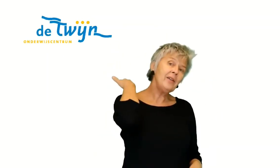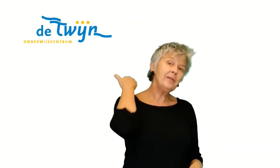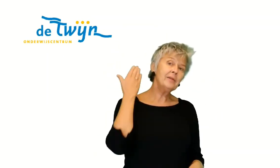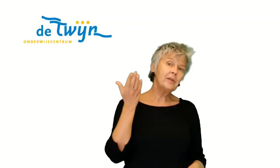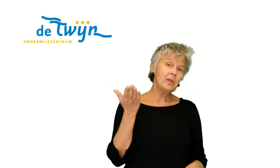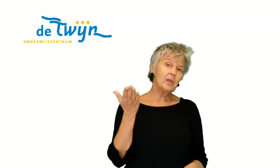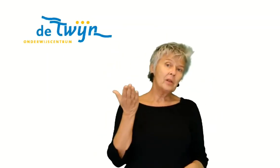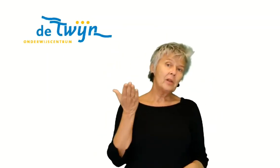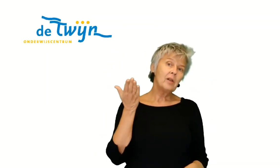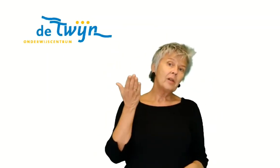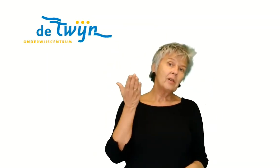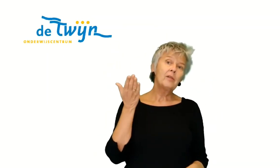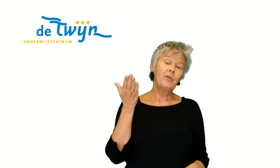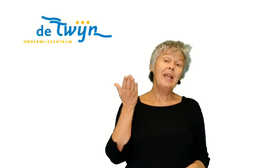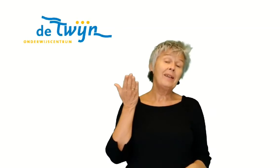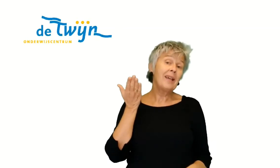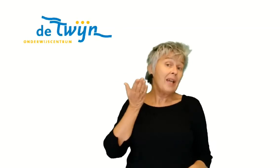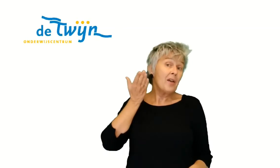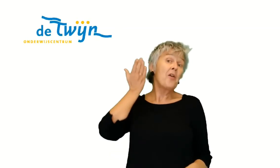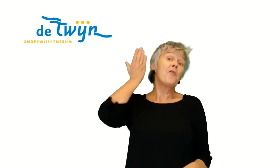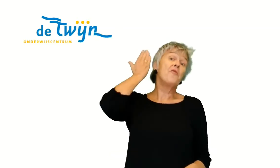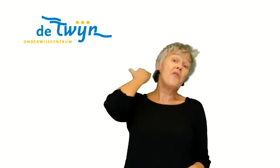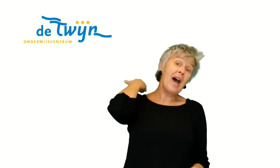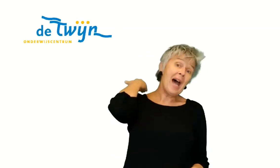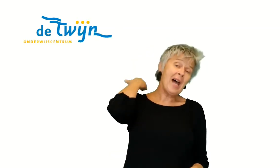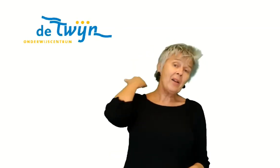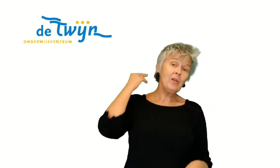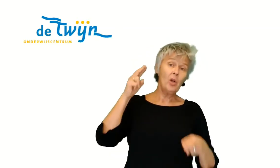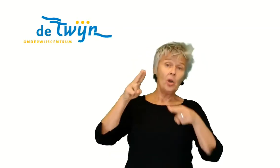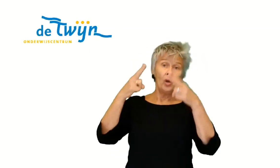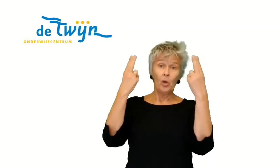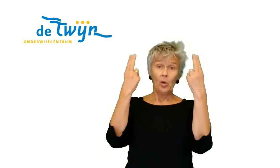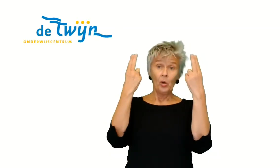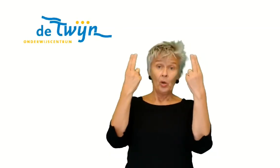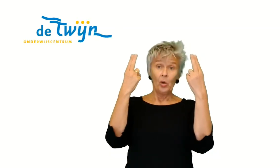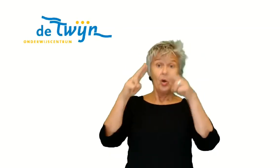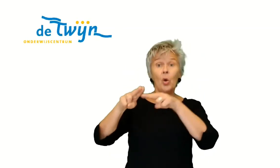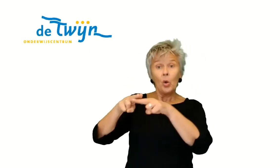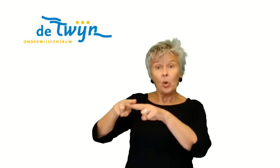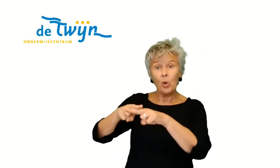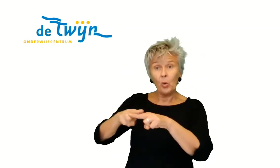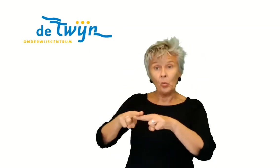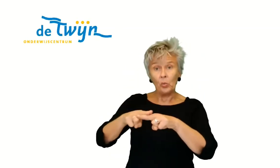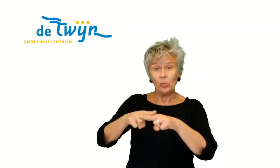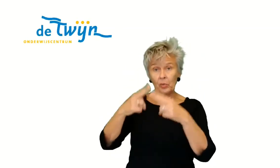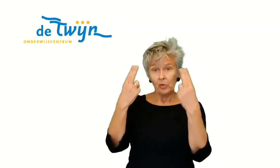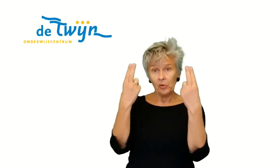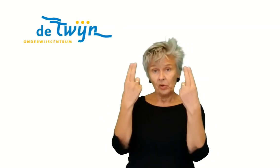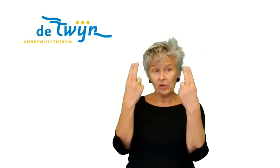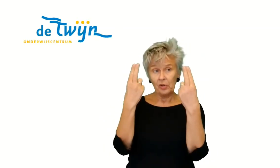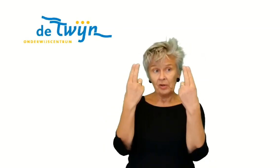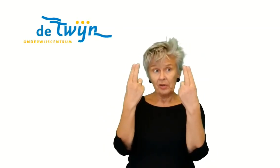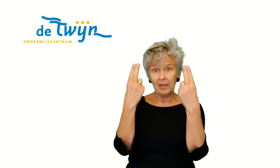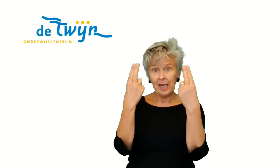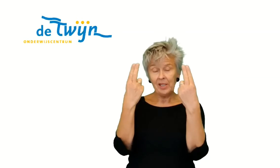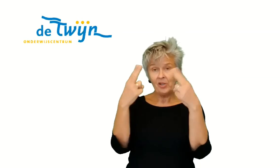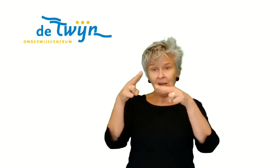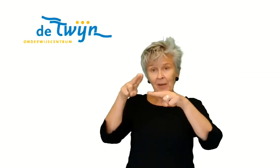groen. Dus deze twee